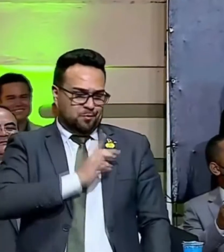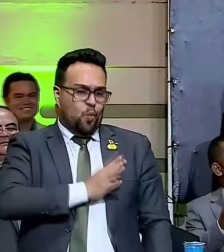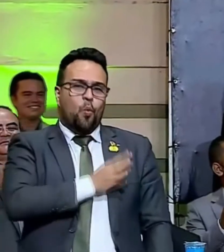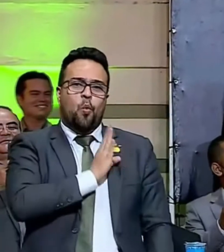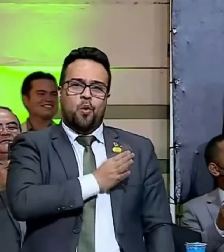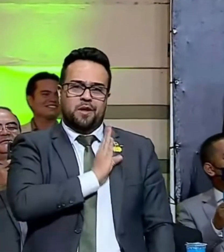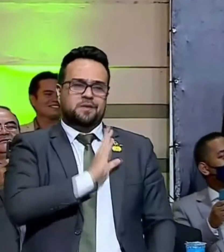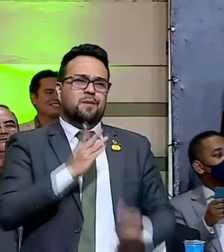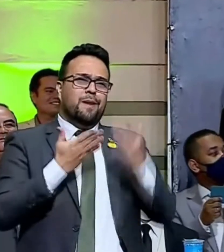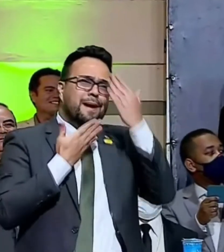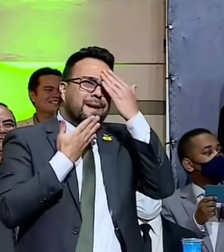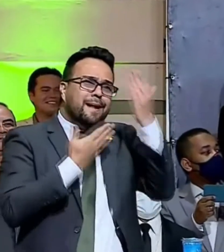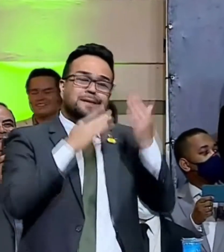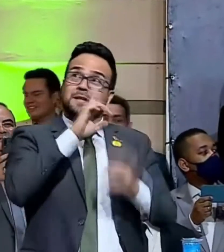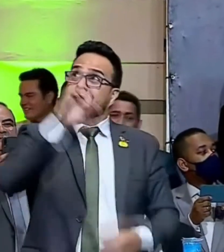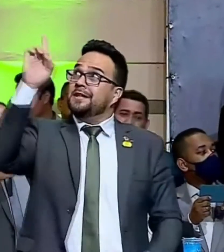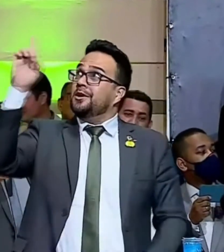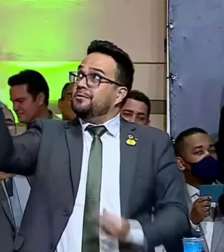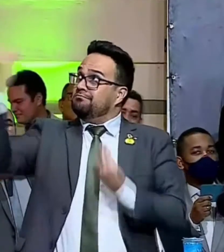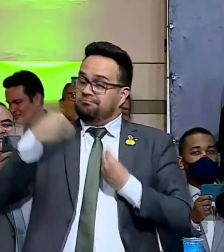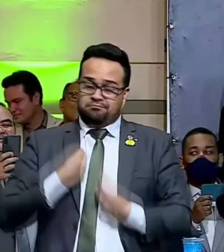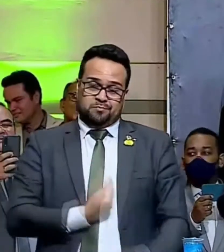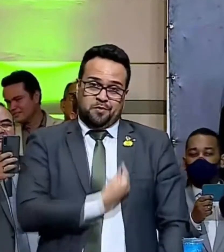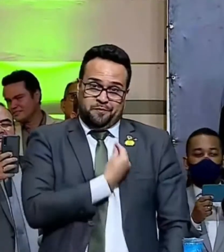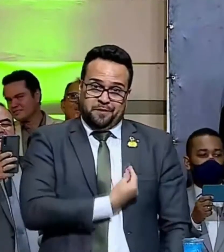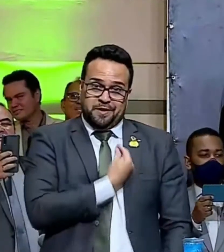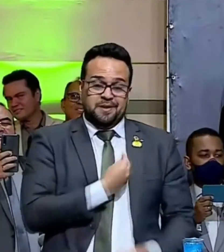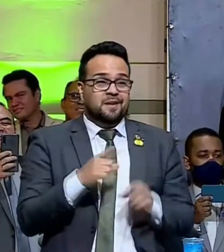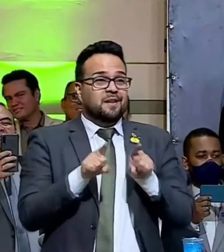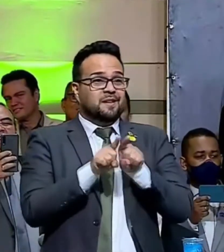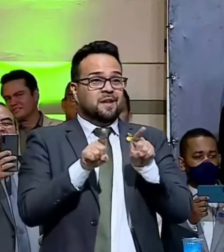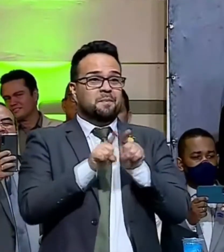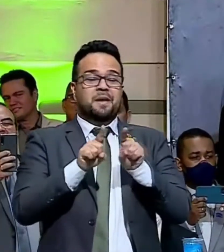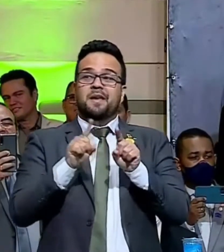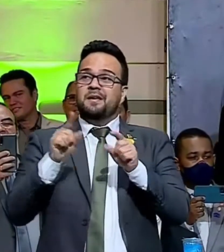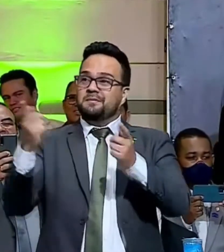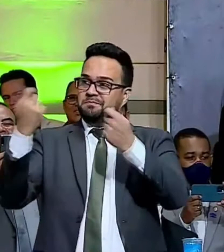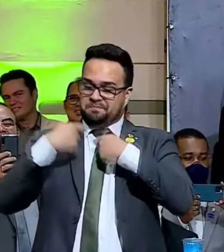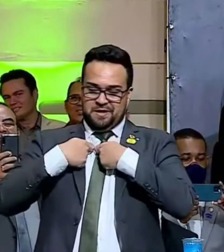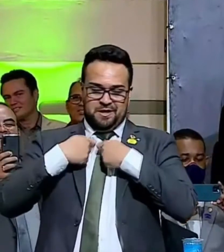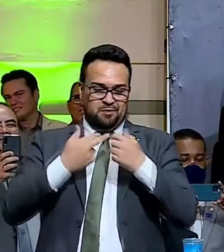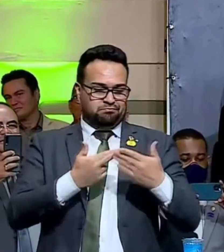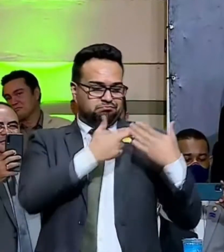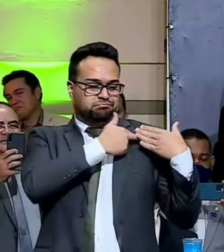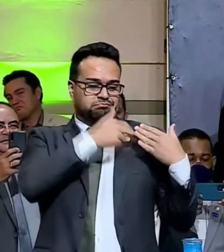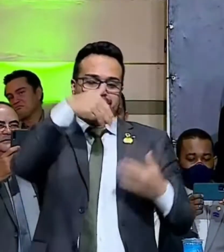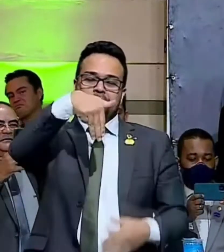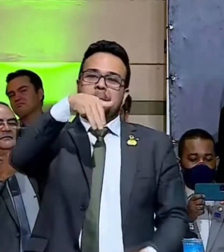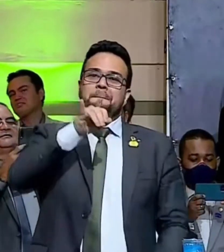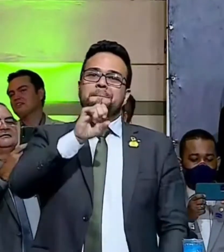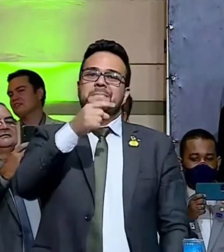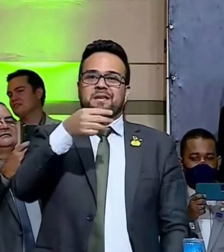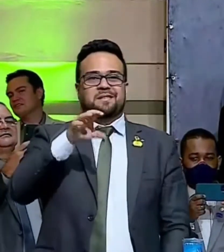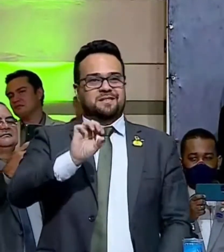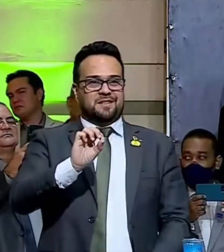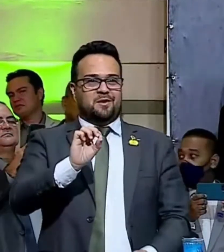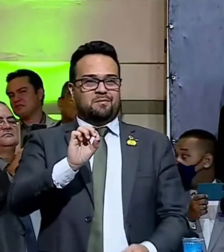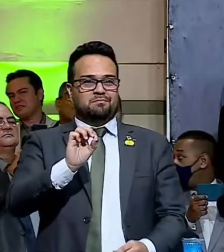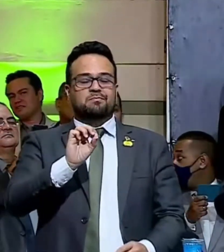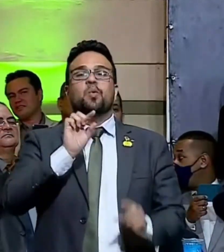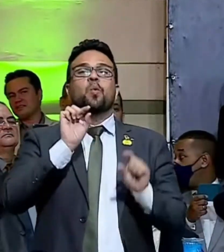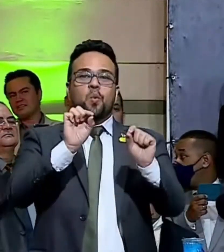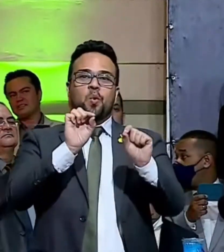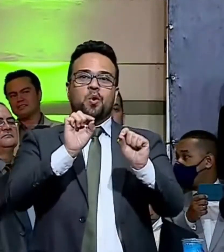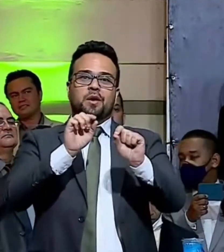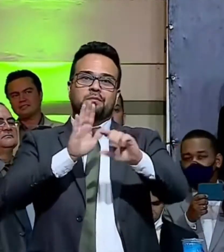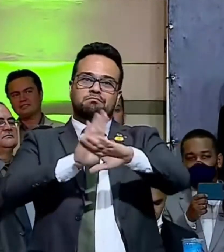Agradeço a Deus pela minha vida e pela missão de estar à frente no